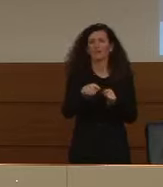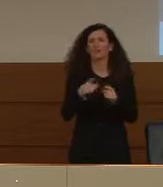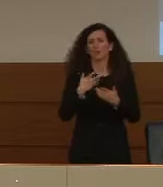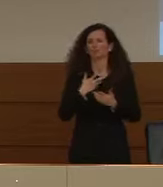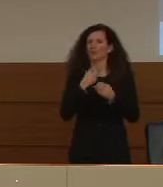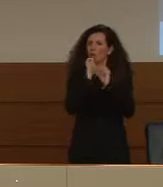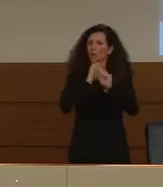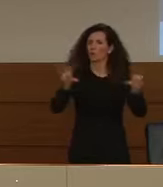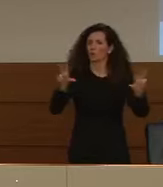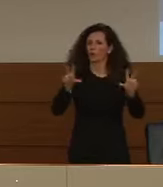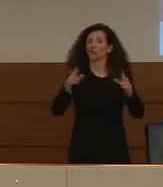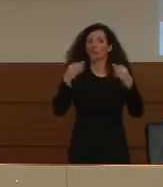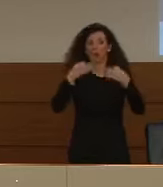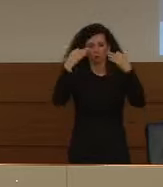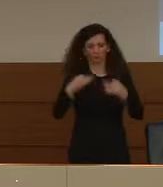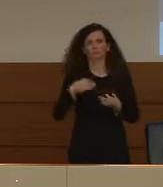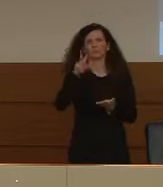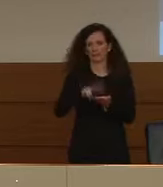saranno definiti.